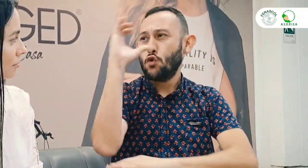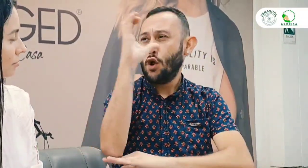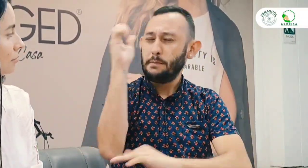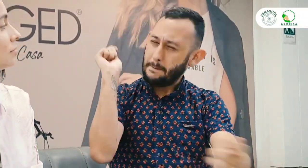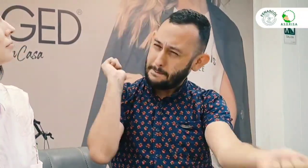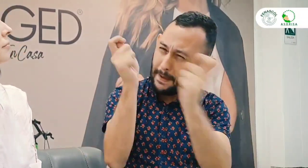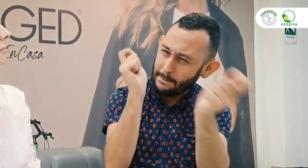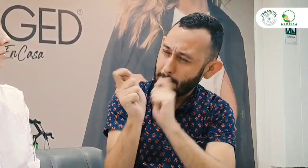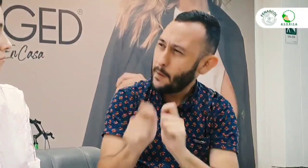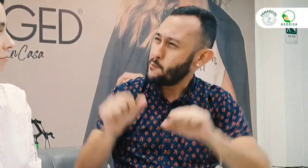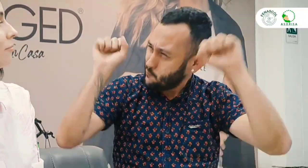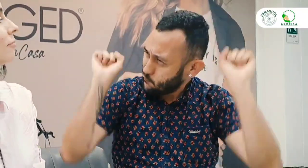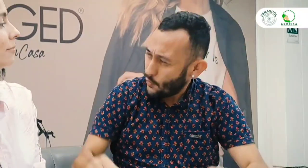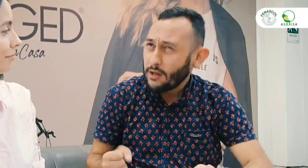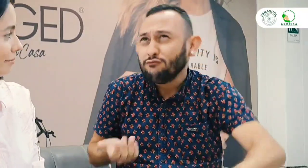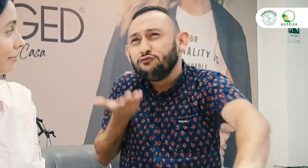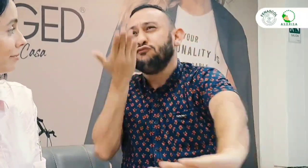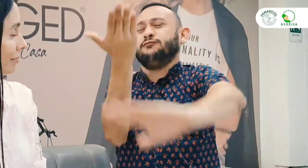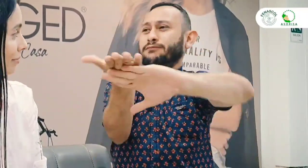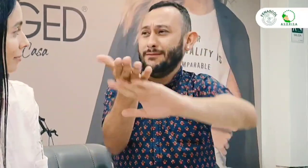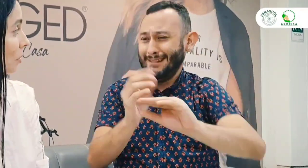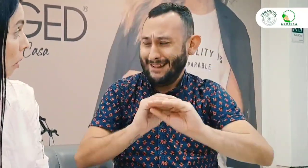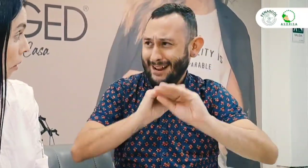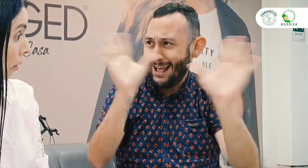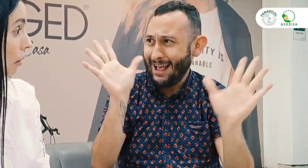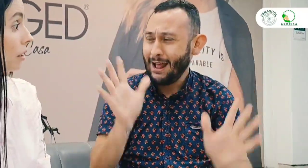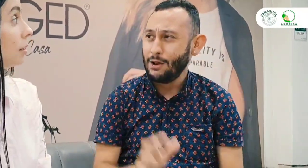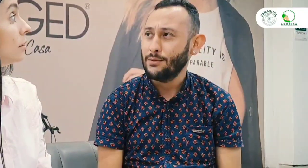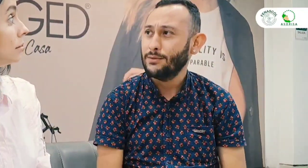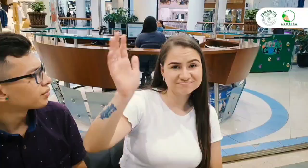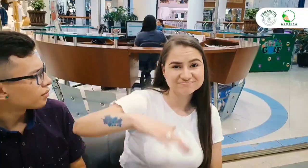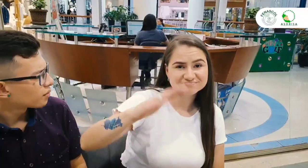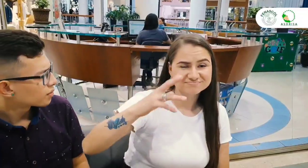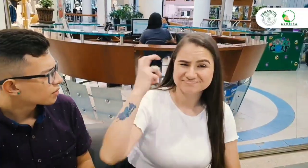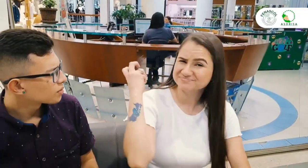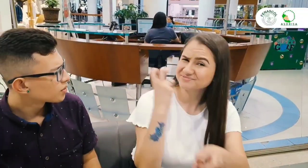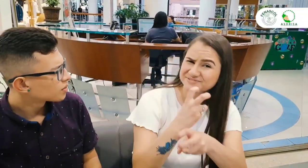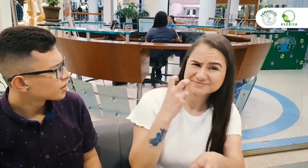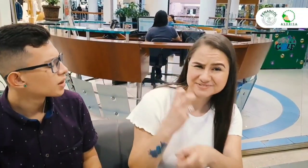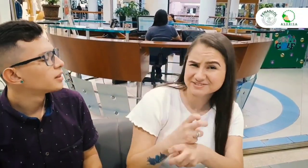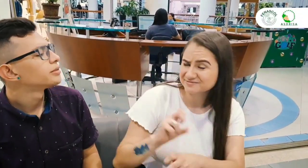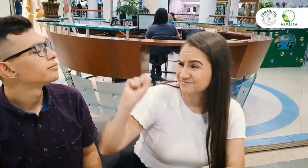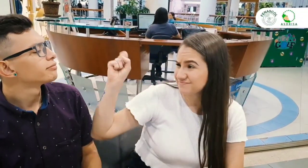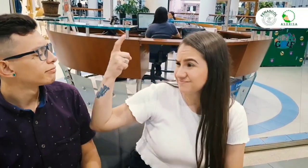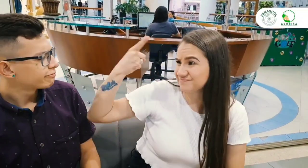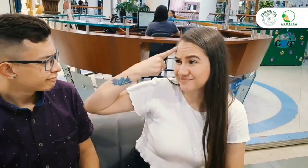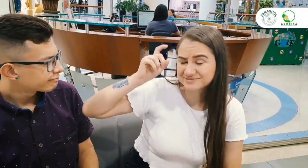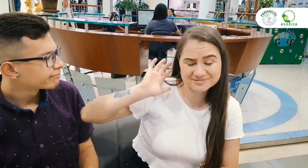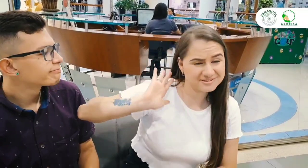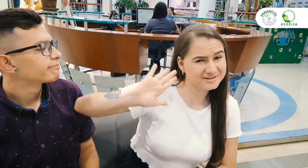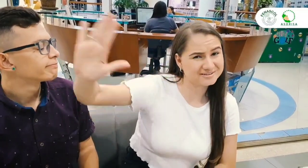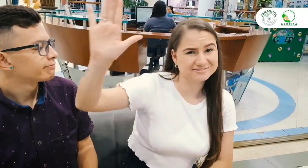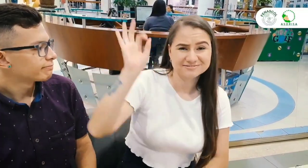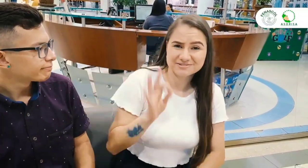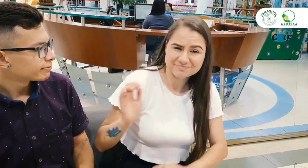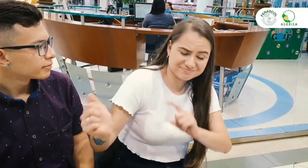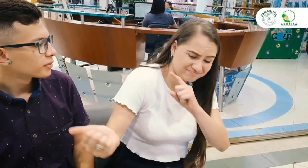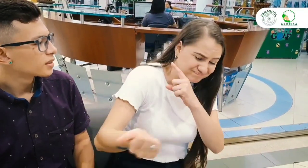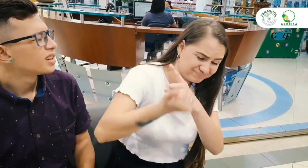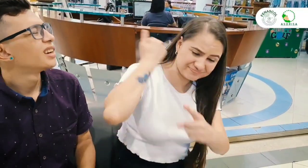contribuir, proponer cambios con el objetivo de lograr un mejor futuro para Colombia, ¡claro! Ay, pero eso es muy difícil. ¡Ay, El gobierno siempre